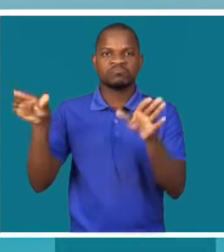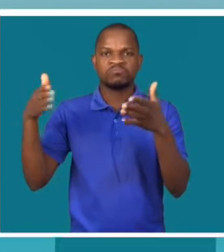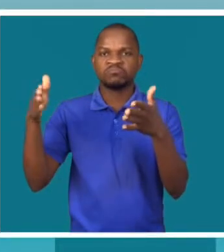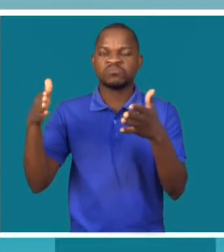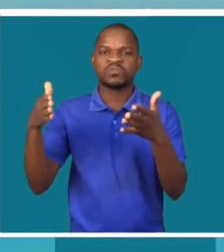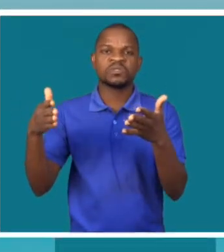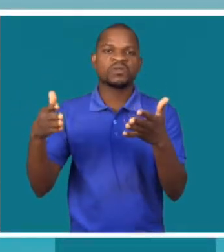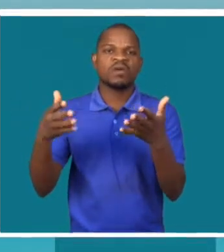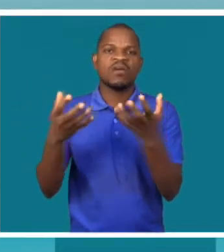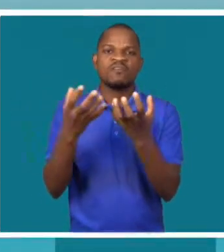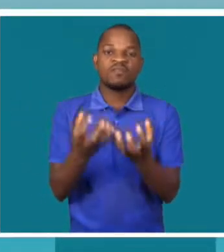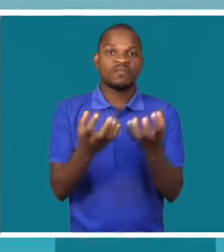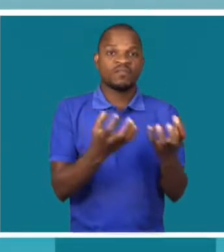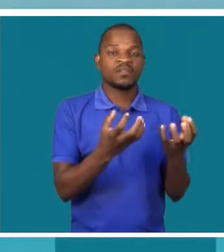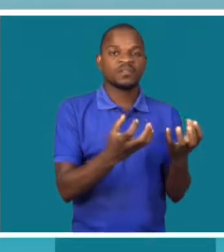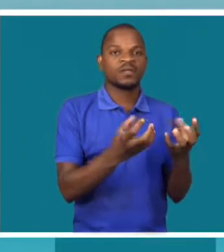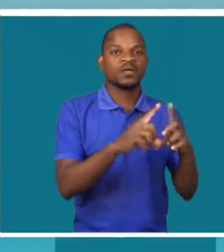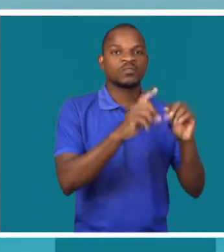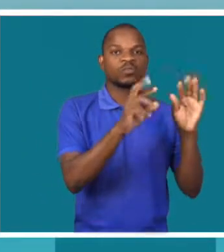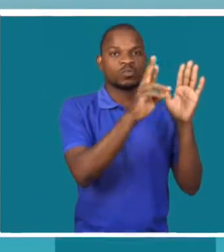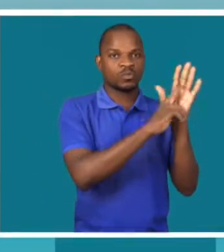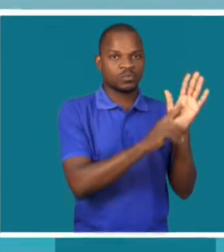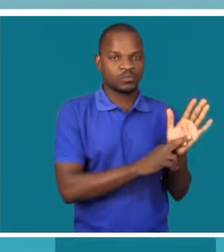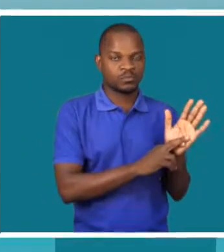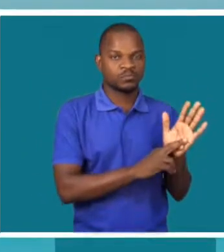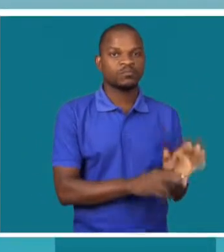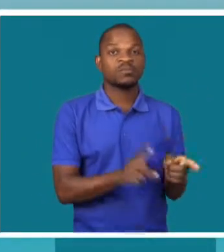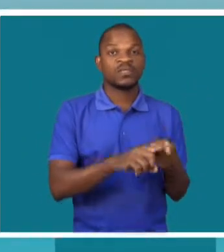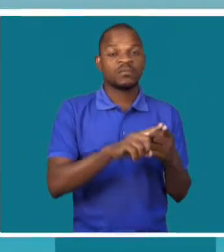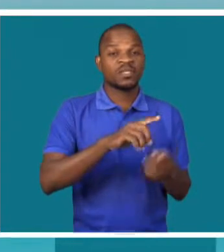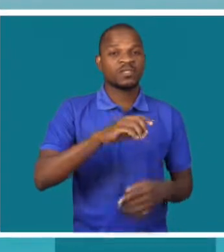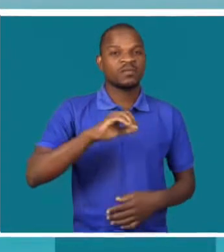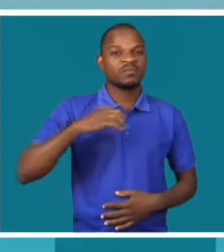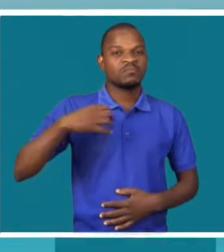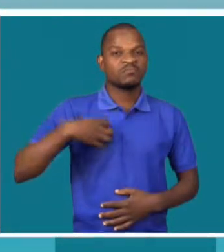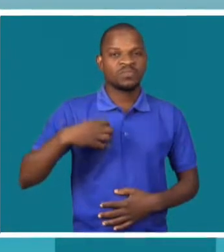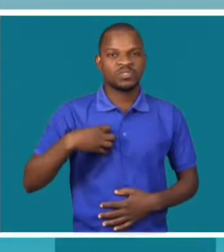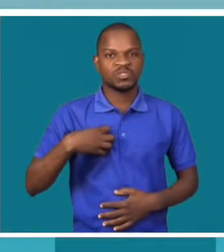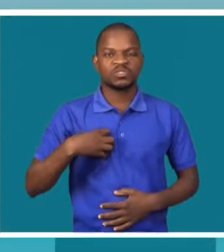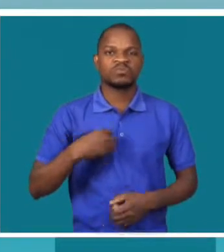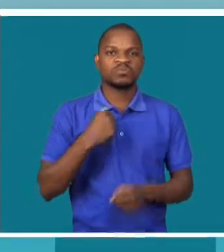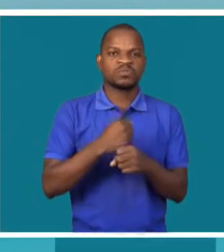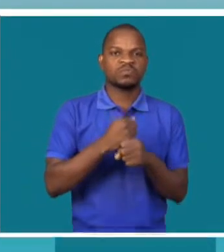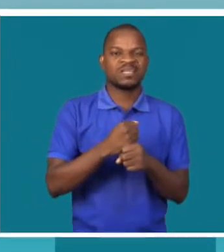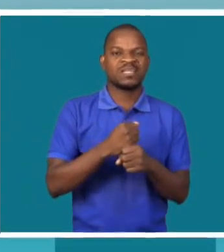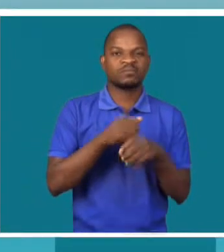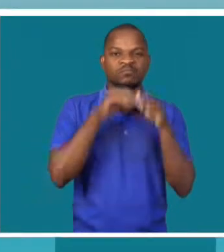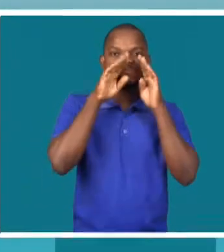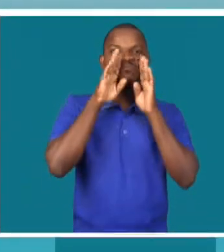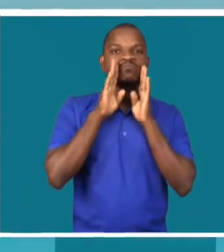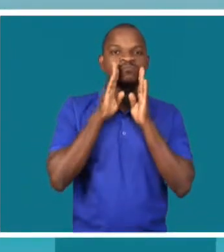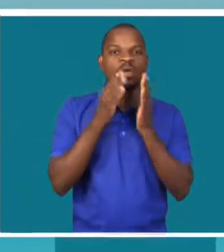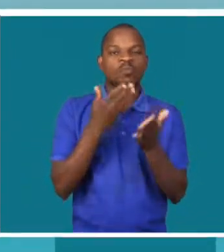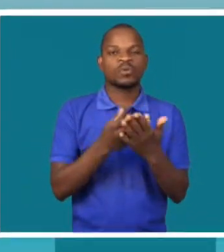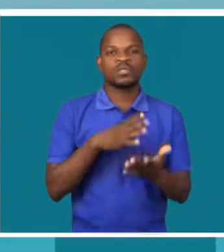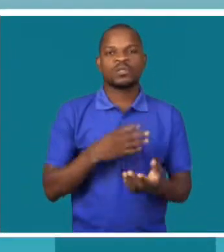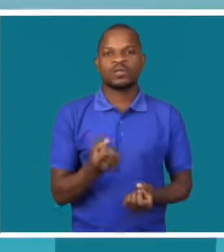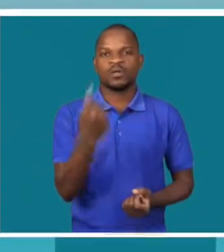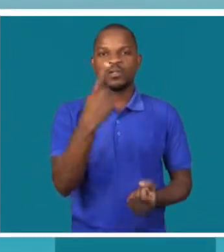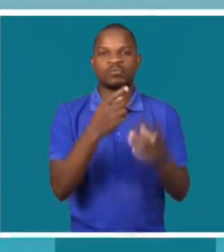normas. Vitória Diogo lamentou o fato de alguns trabalhadores não usarem equipamentos de segurança, violando a